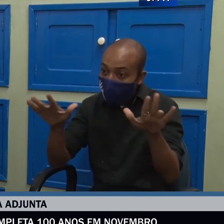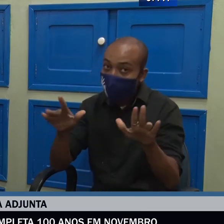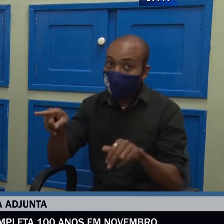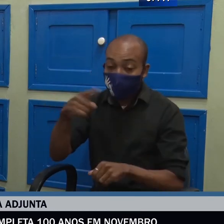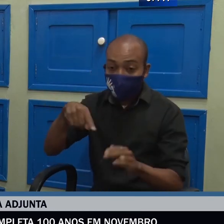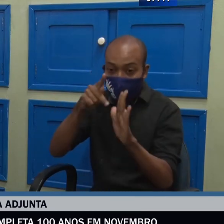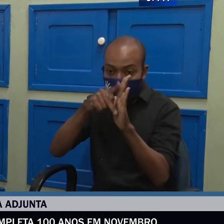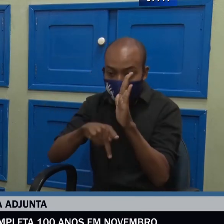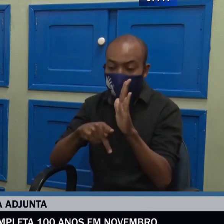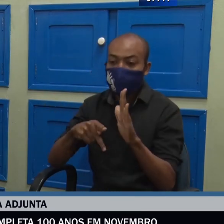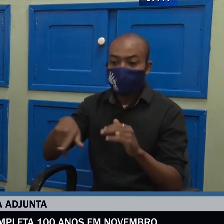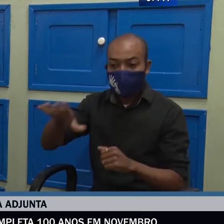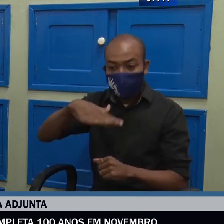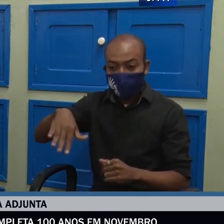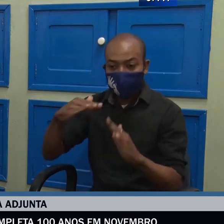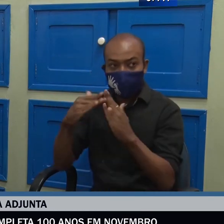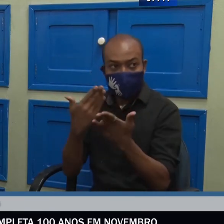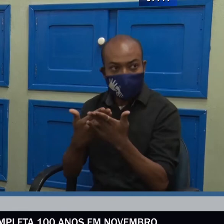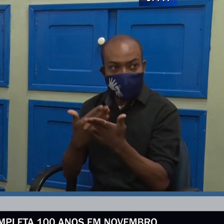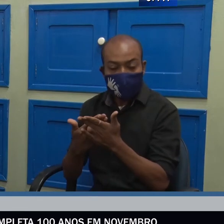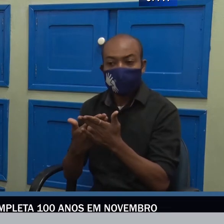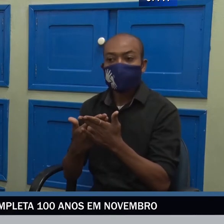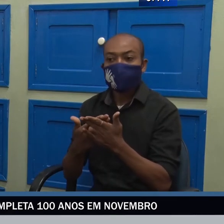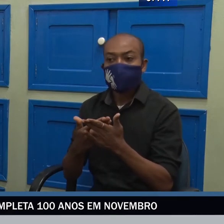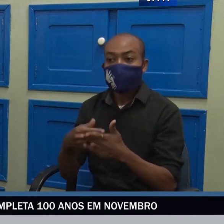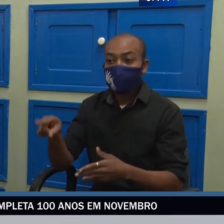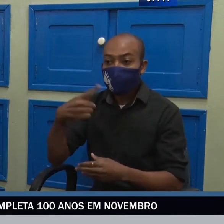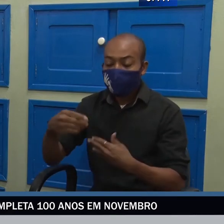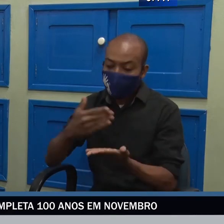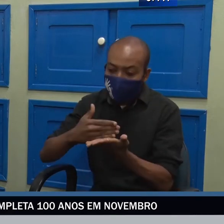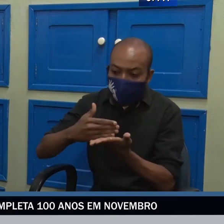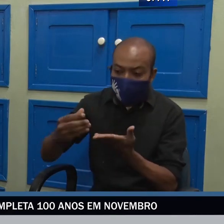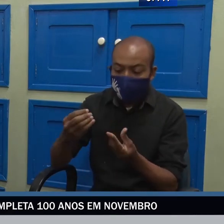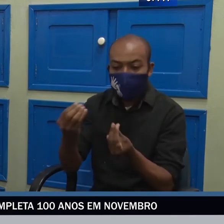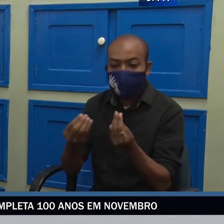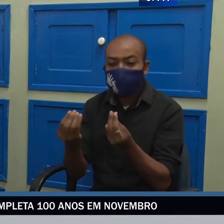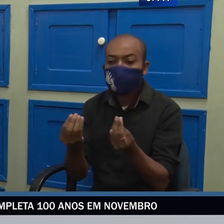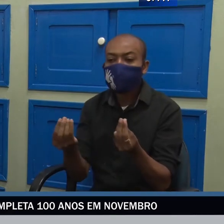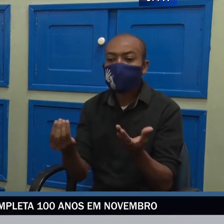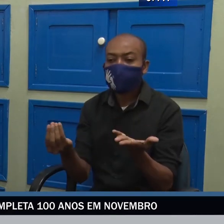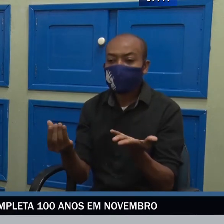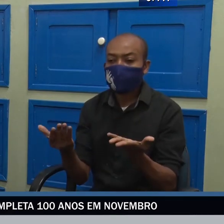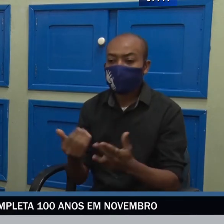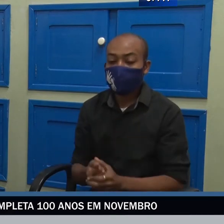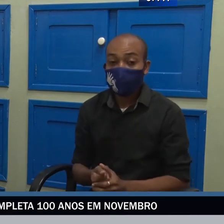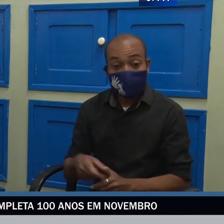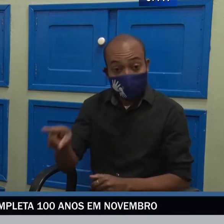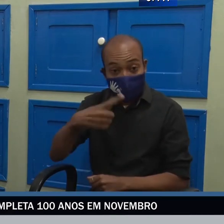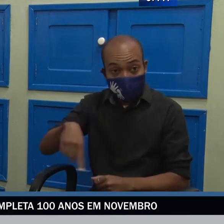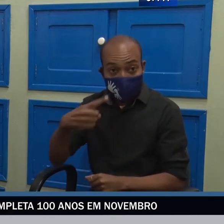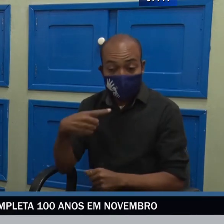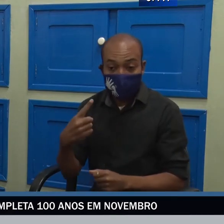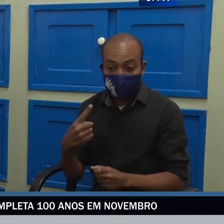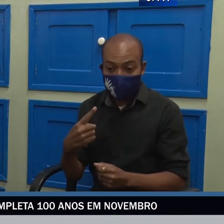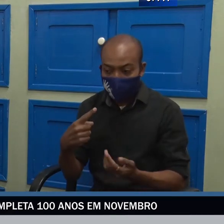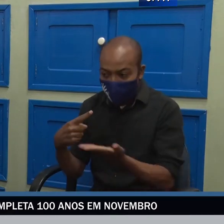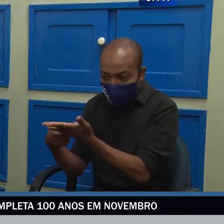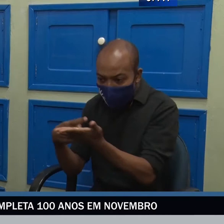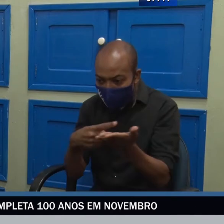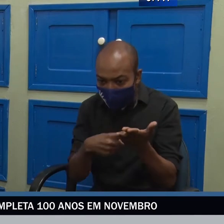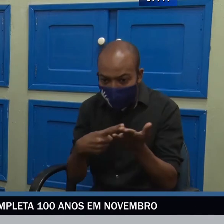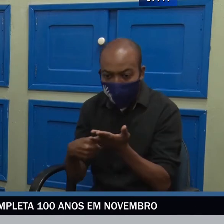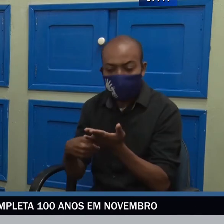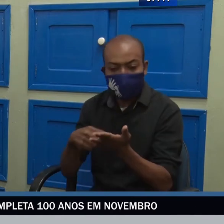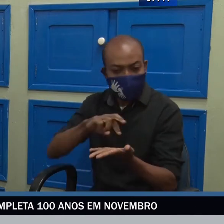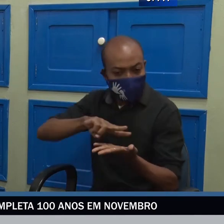comunidade escolar, tal de como esse projeto será desenvolvido no decorrer do ano. Que, na verdade, é um projeto que vão desenvolver várias